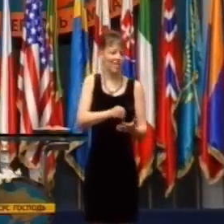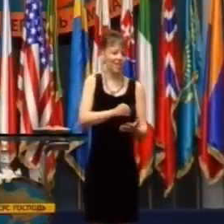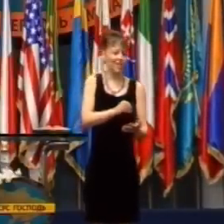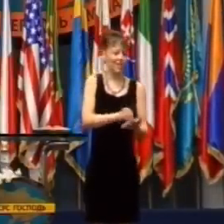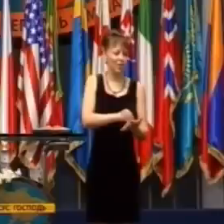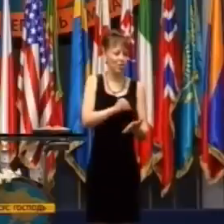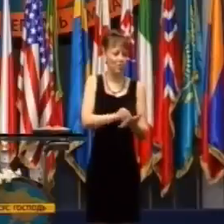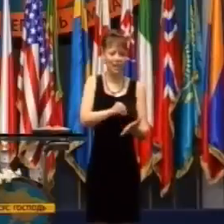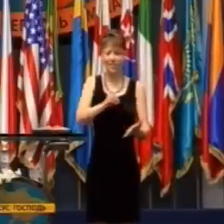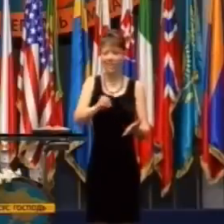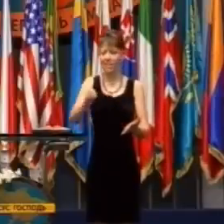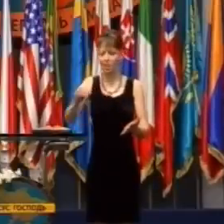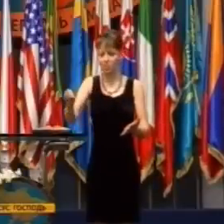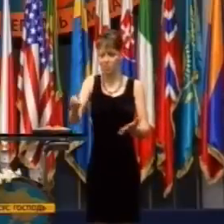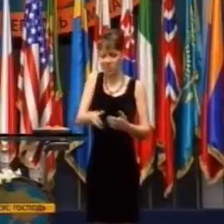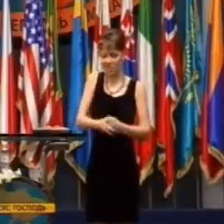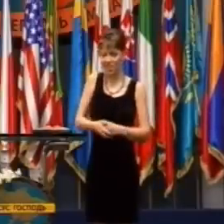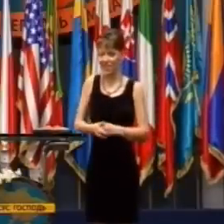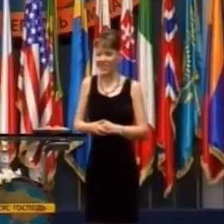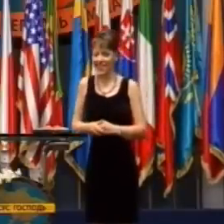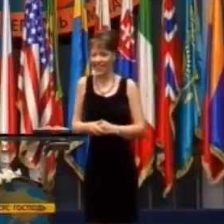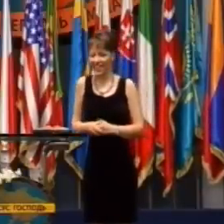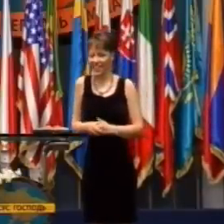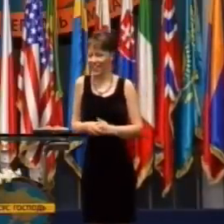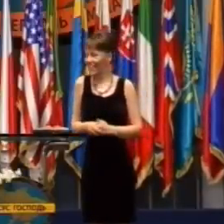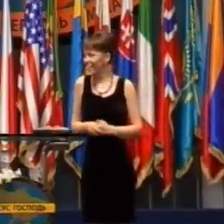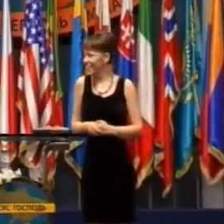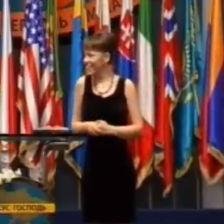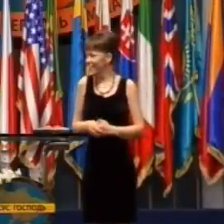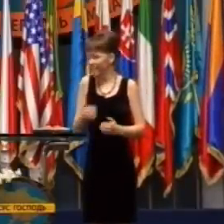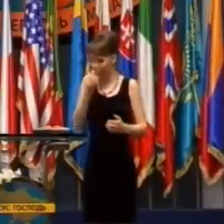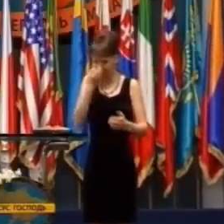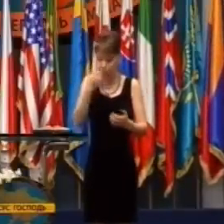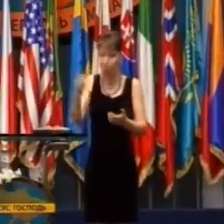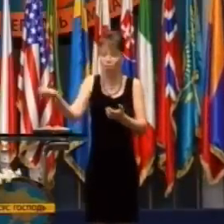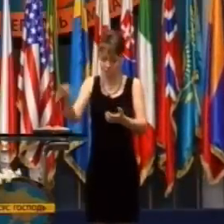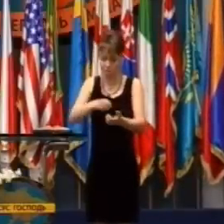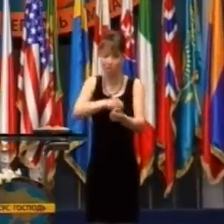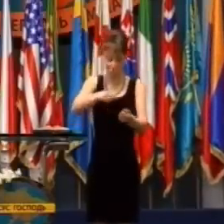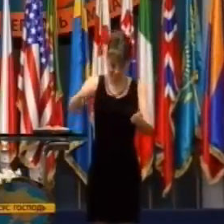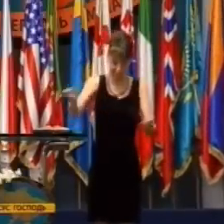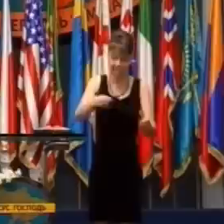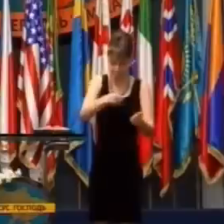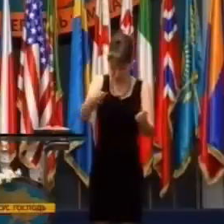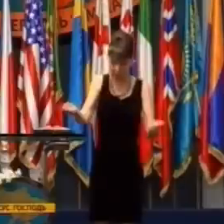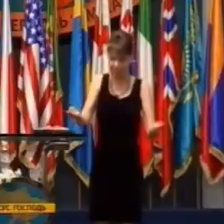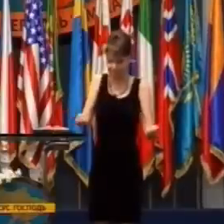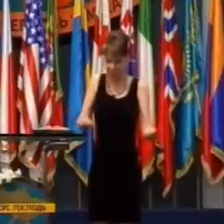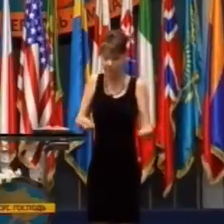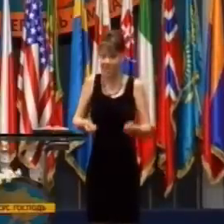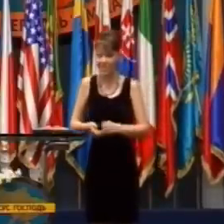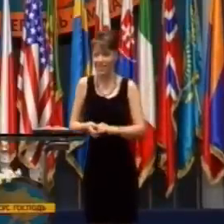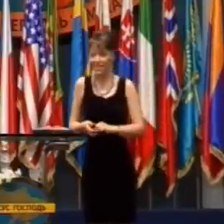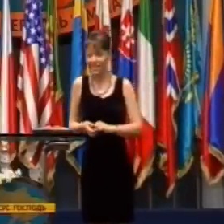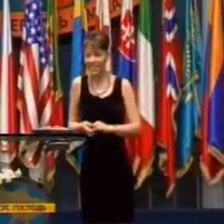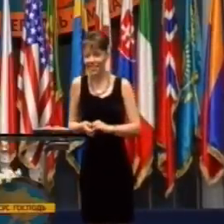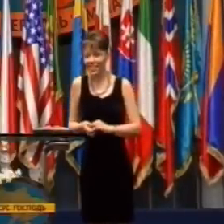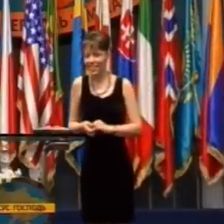alebo brade Reinhardt a ja im musím písať späť